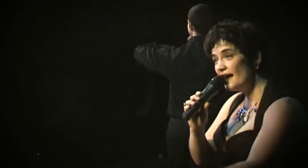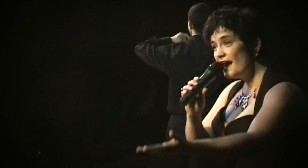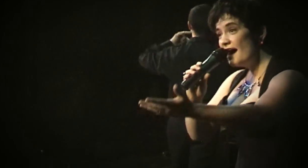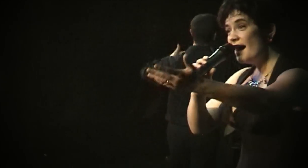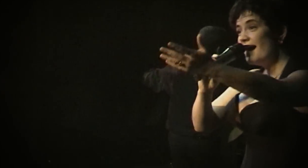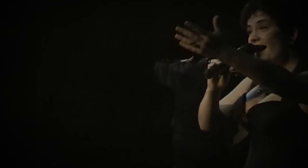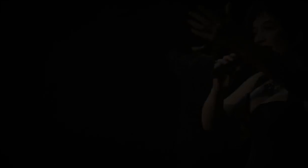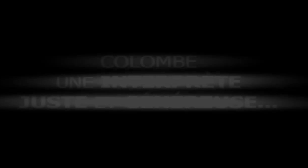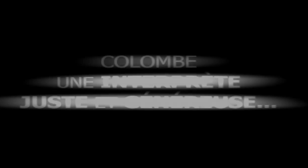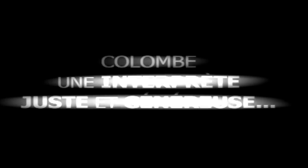rime,